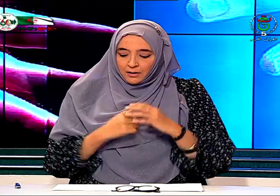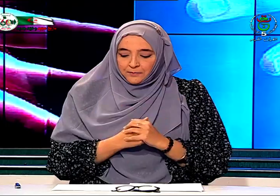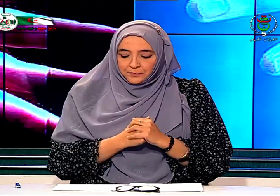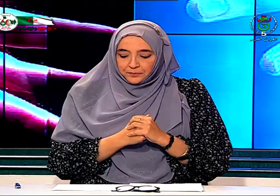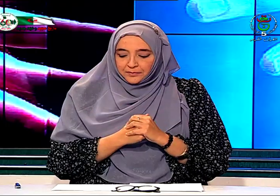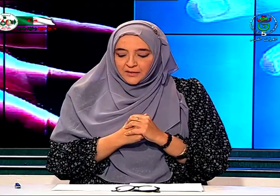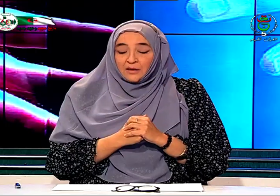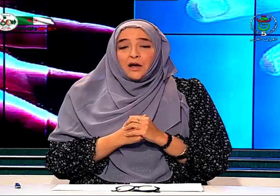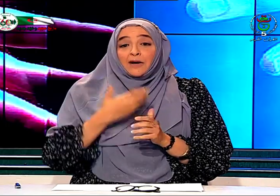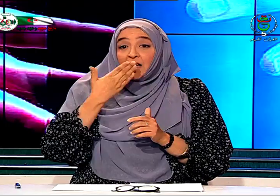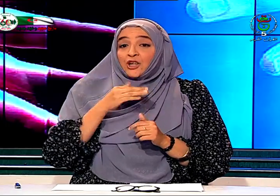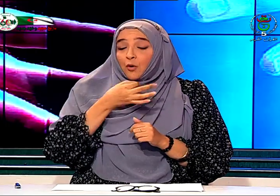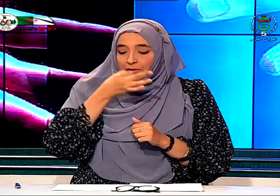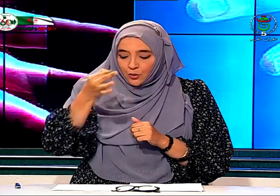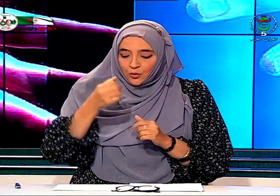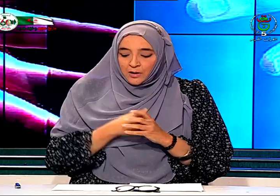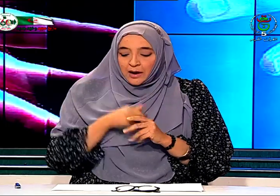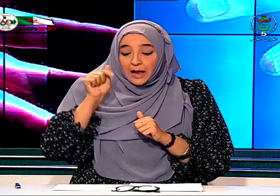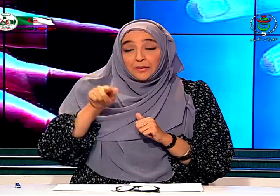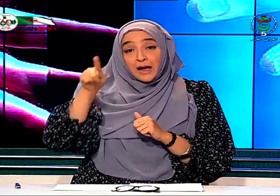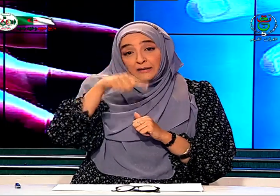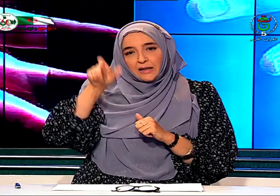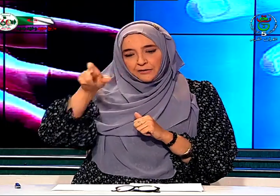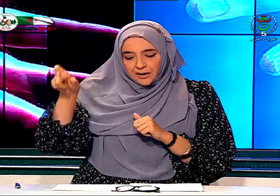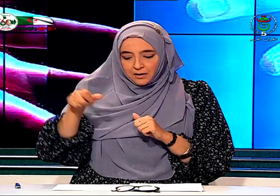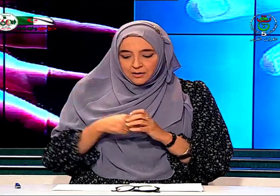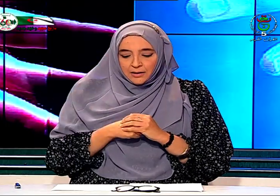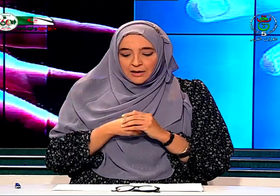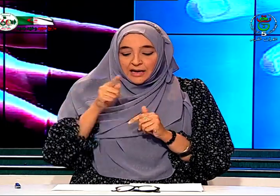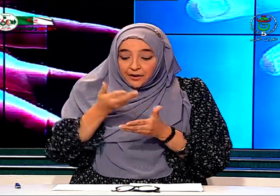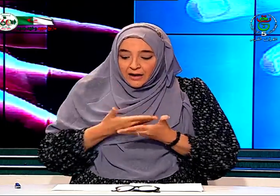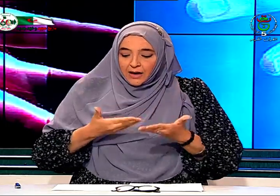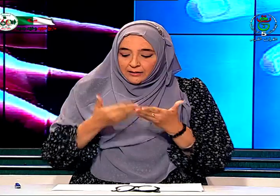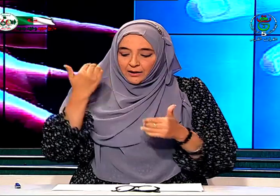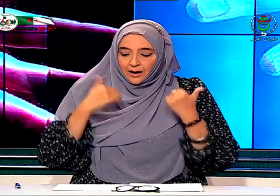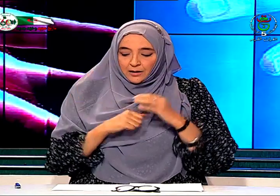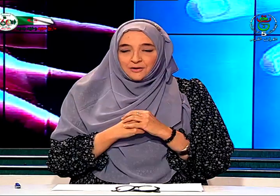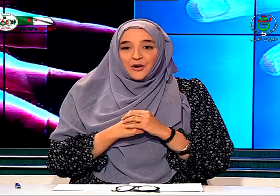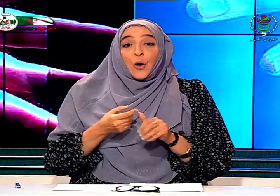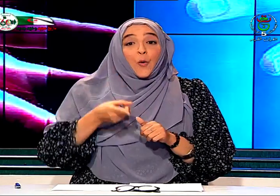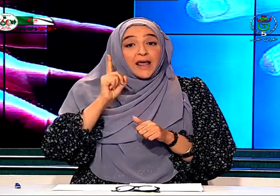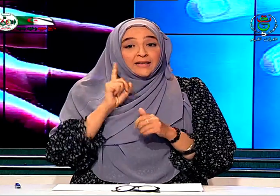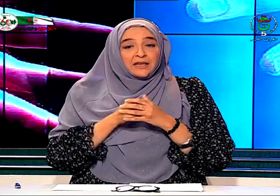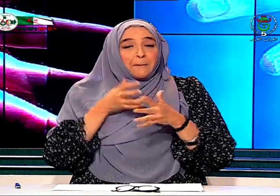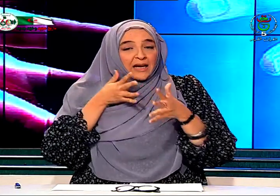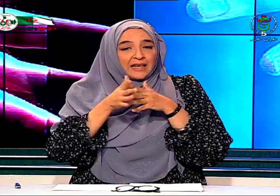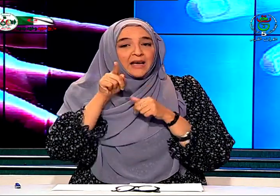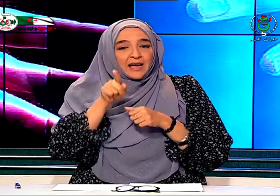فالأجدر أن نقول أن هذه الفئة هي في حالة إعاقة ولكن من خلال هذه